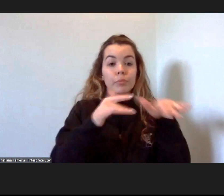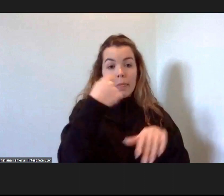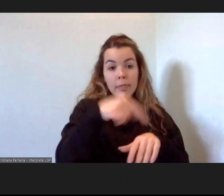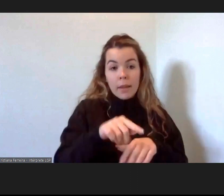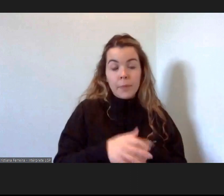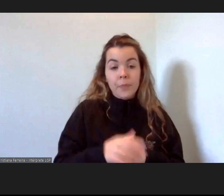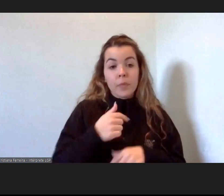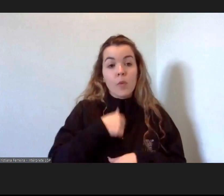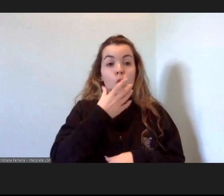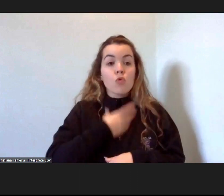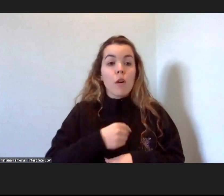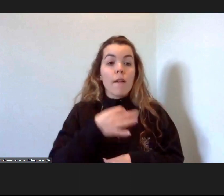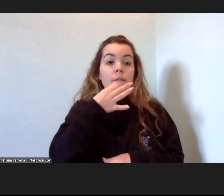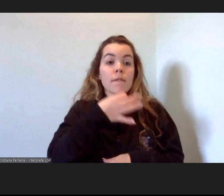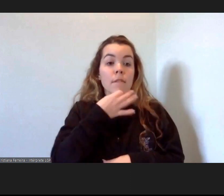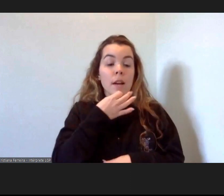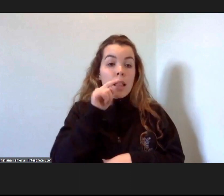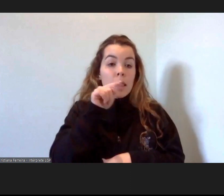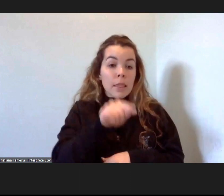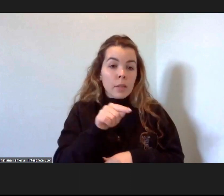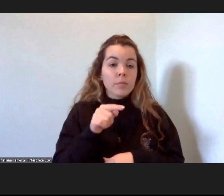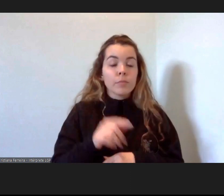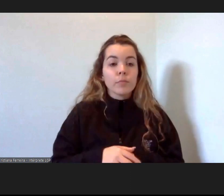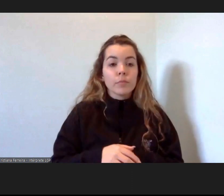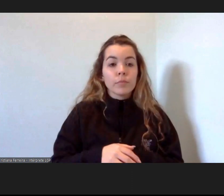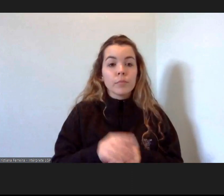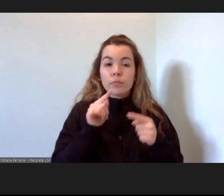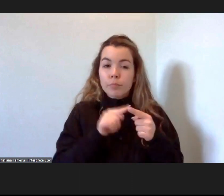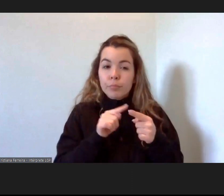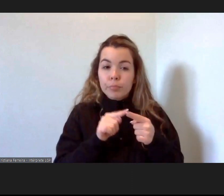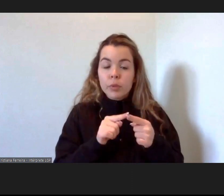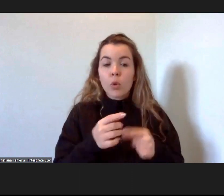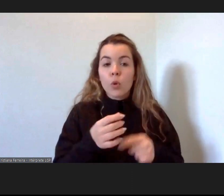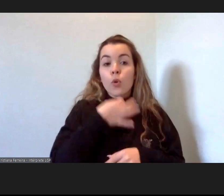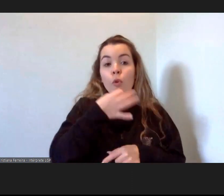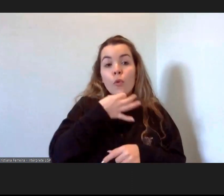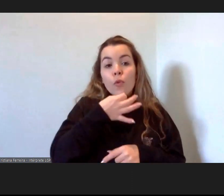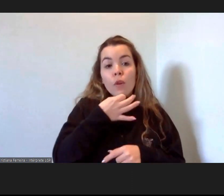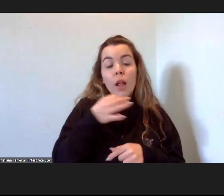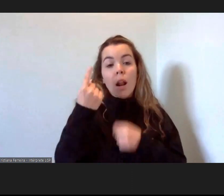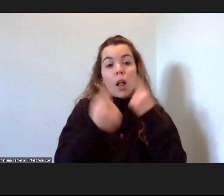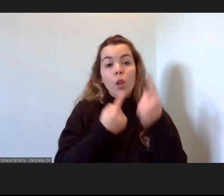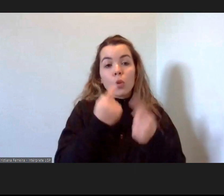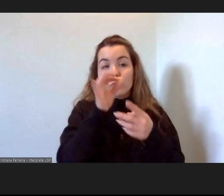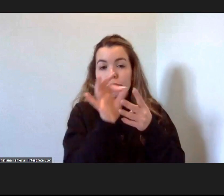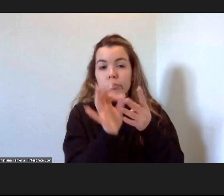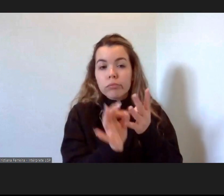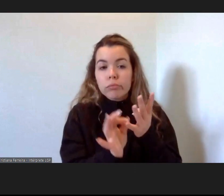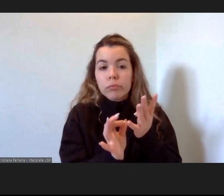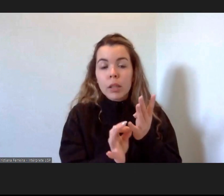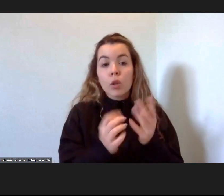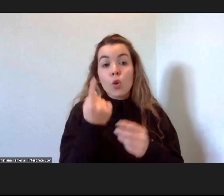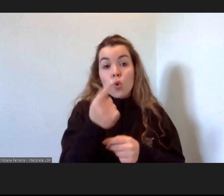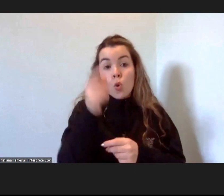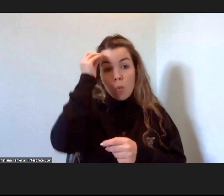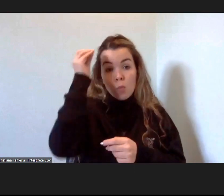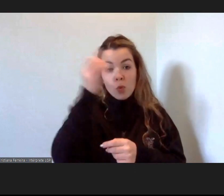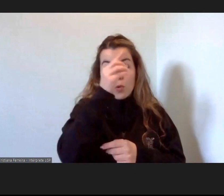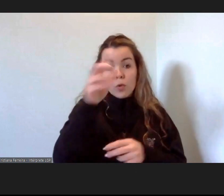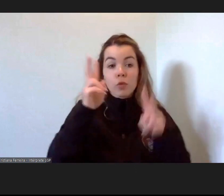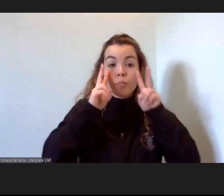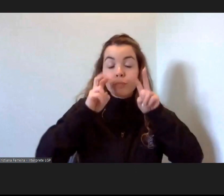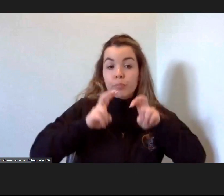Gostaria de falar aqui neste ponto e referir alguns aspectos de um professor investigador, que é o professor